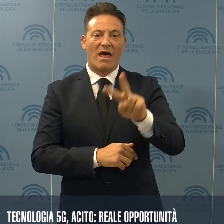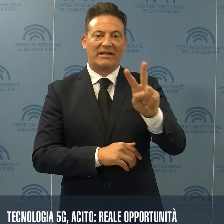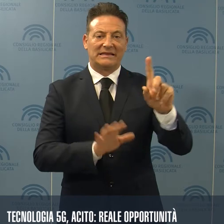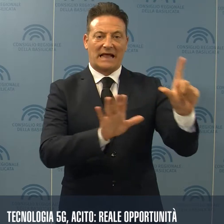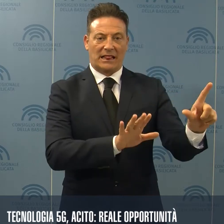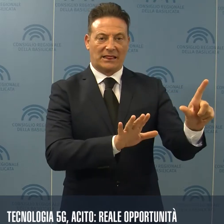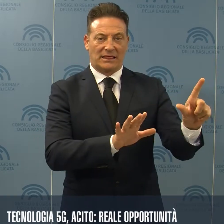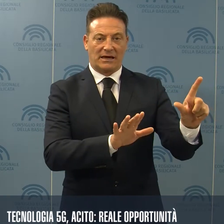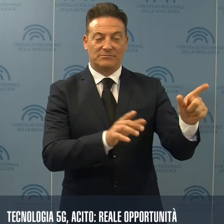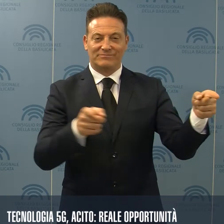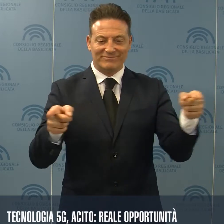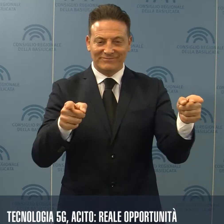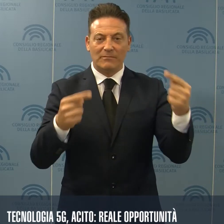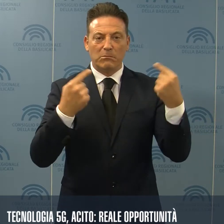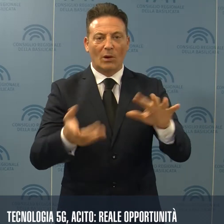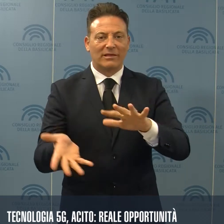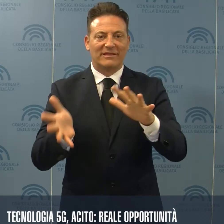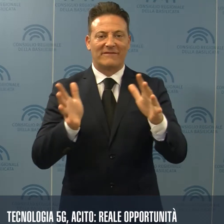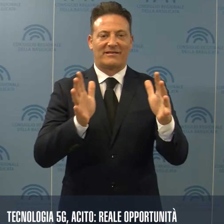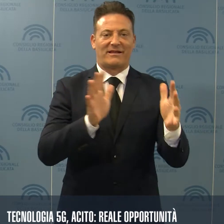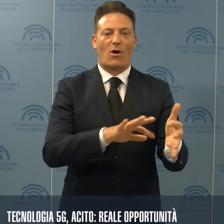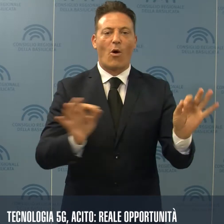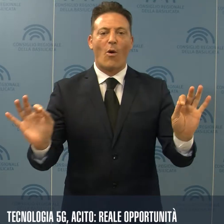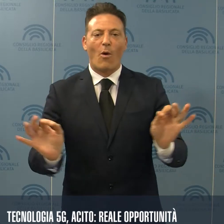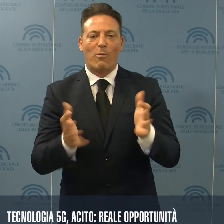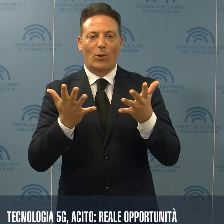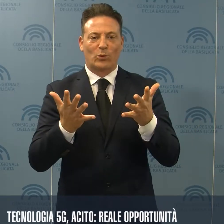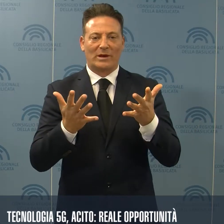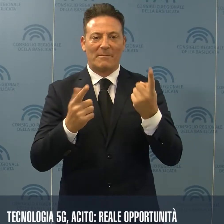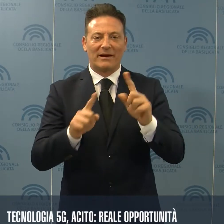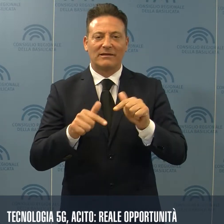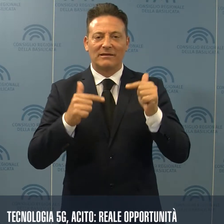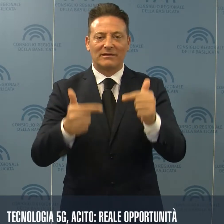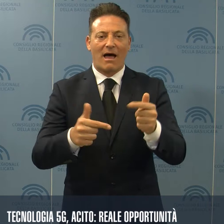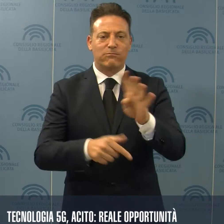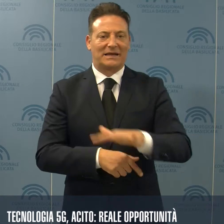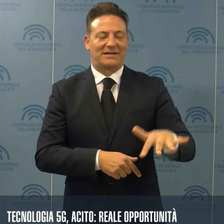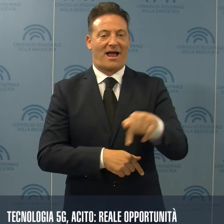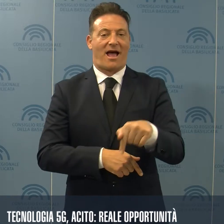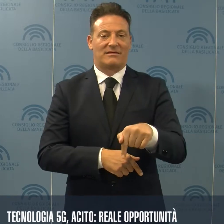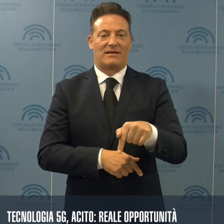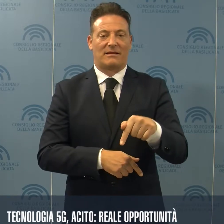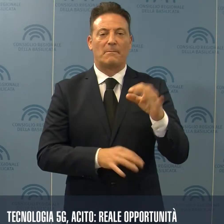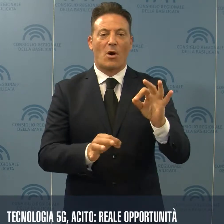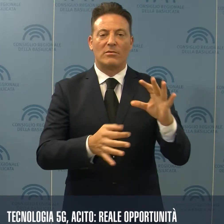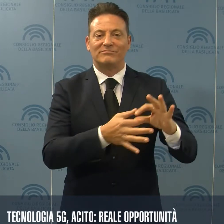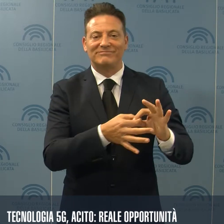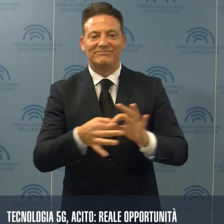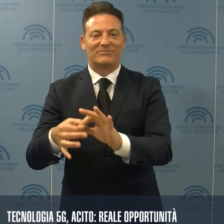possono diventare opportunità per fare della Basilicata il traino per la nuova